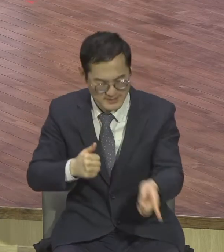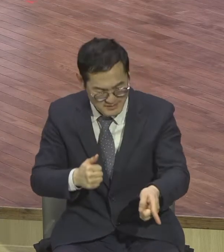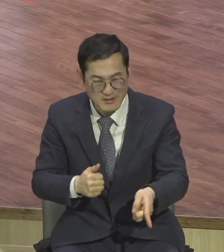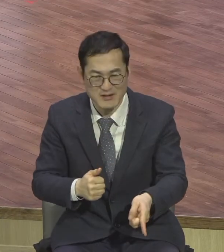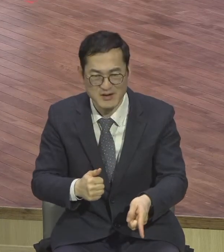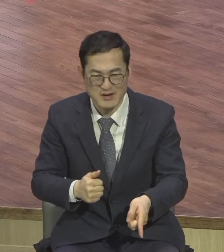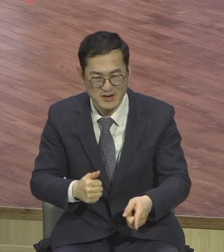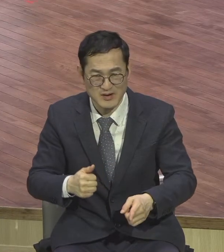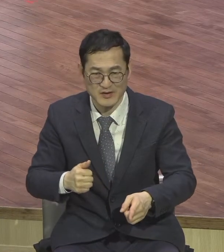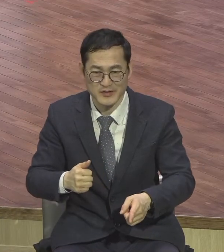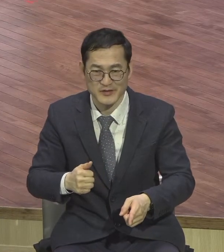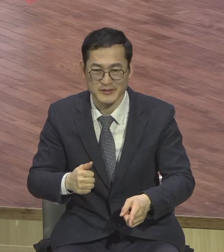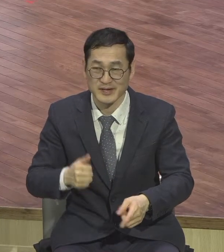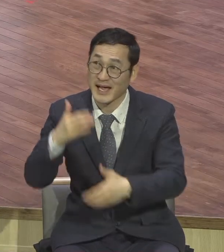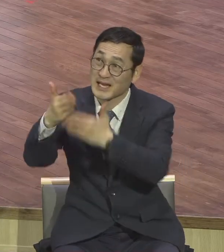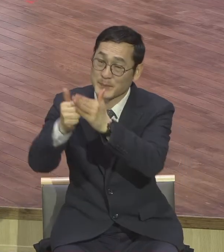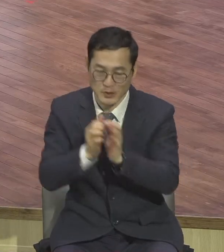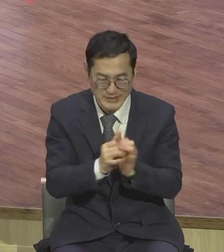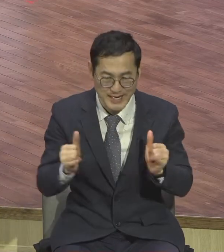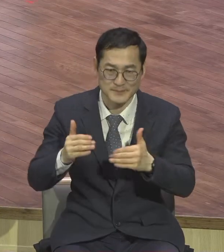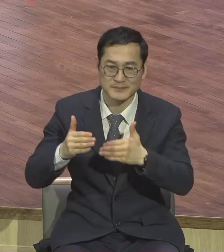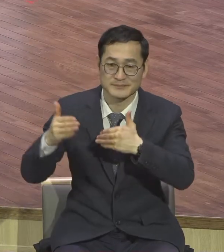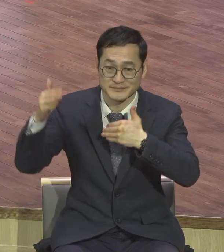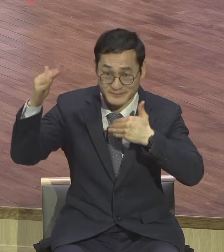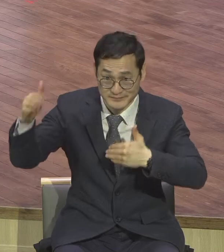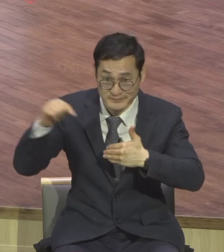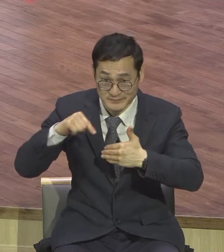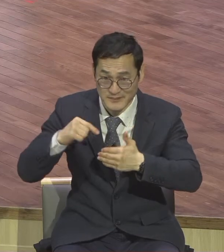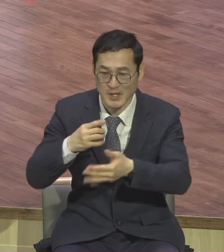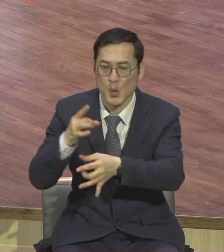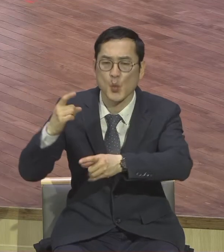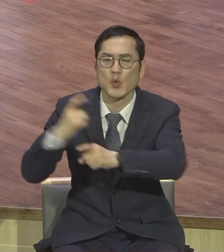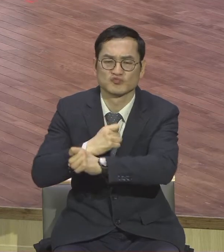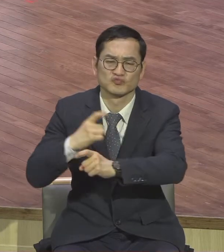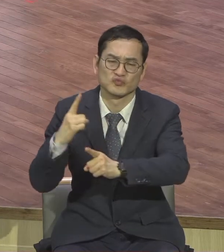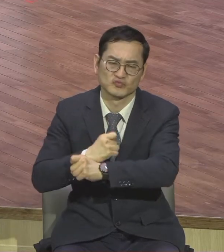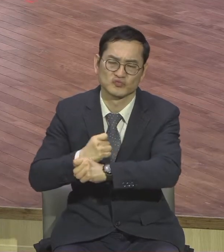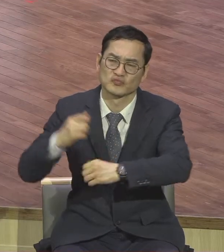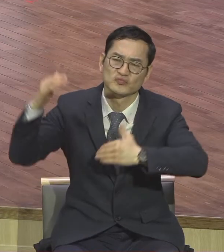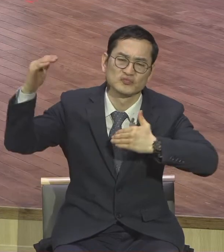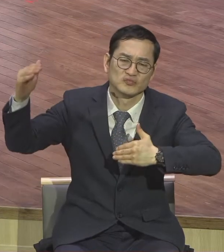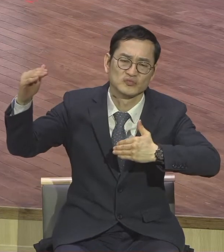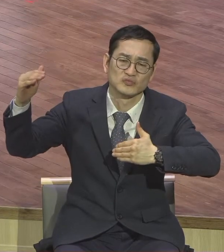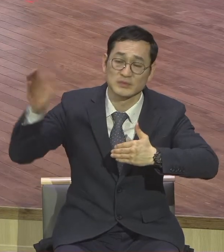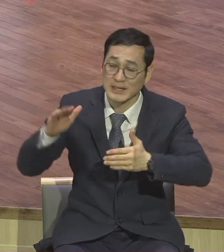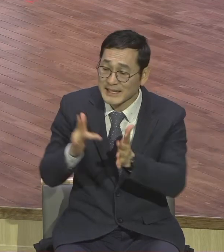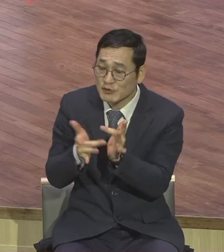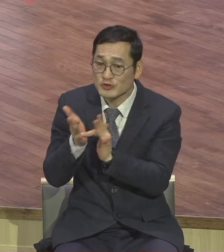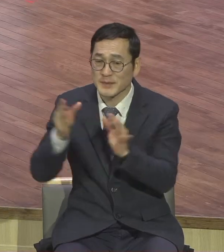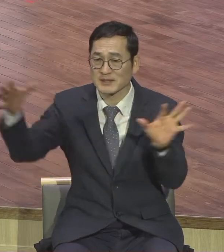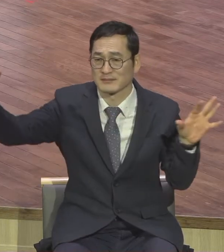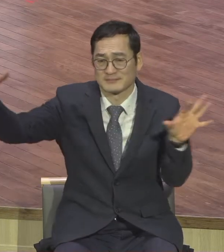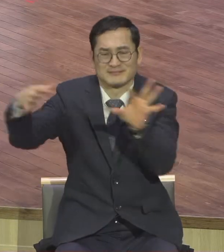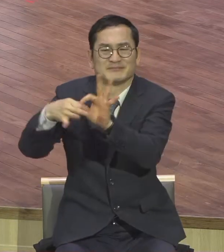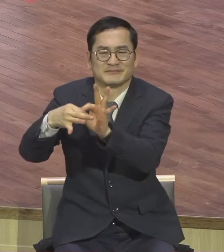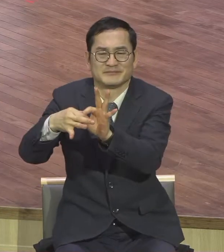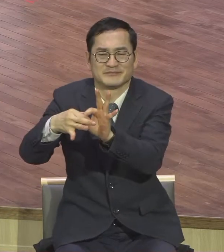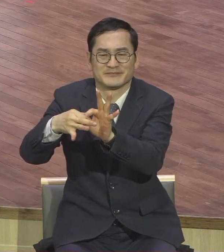할 것이 뭐냐 이제는 내가 하나님 앞에 엄청난 용서를 받았으니 이제 우리의 삶은 어떤 삶이 되어야 되느냐